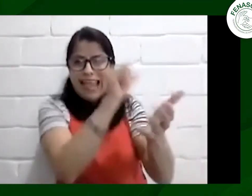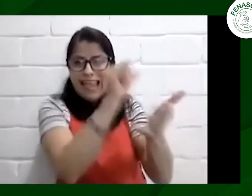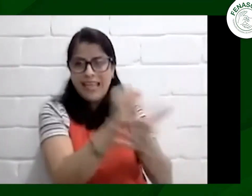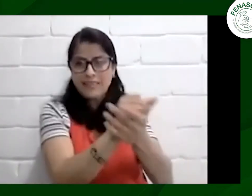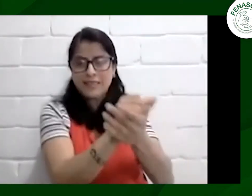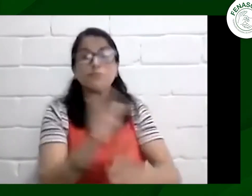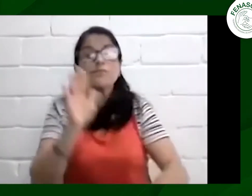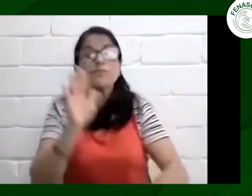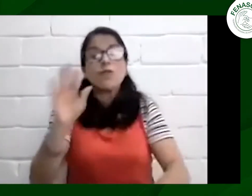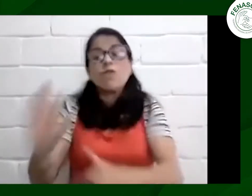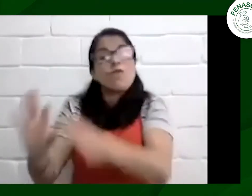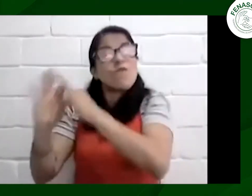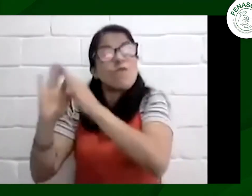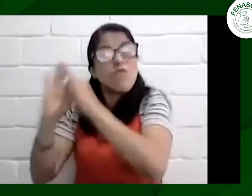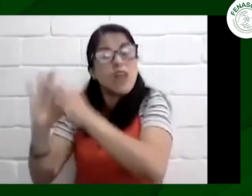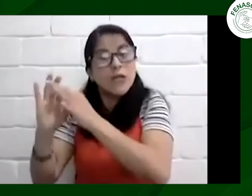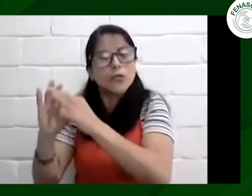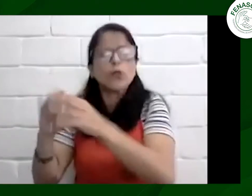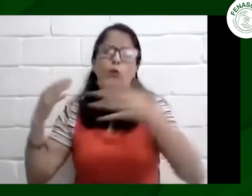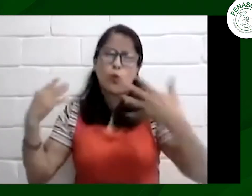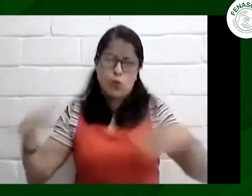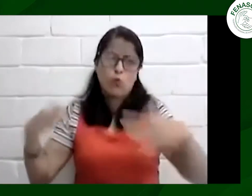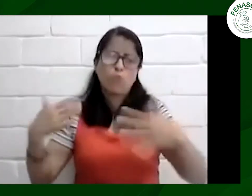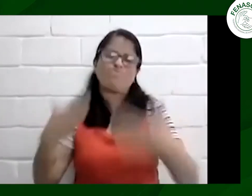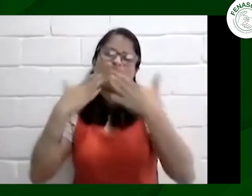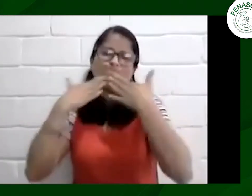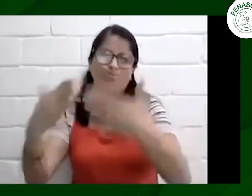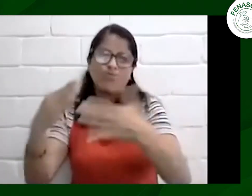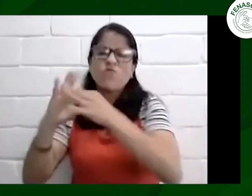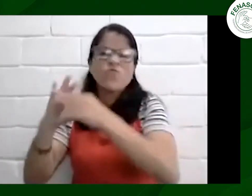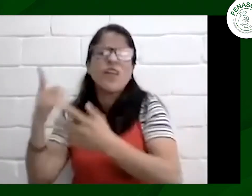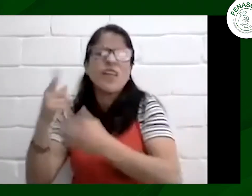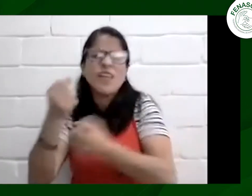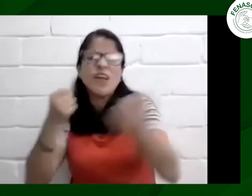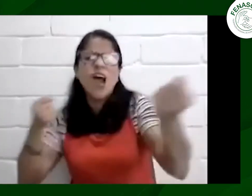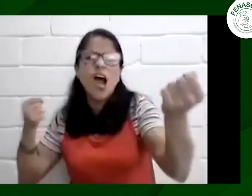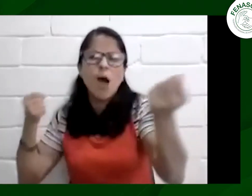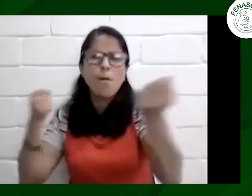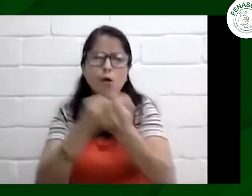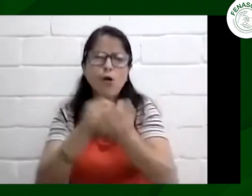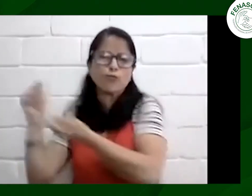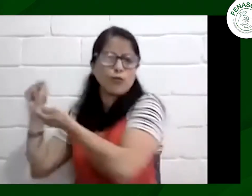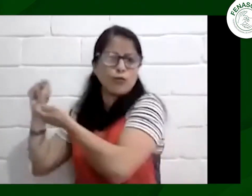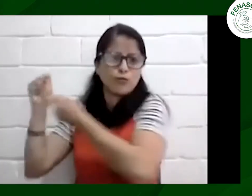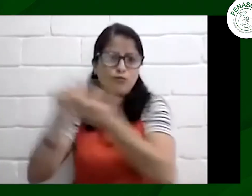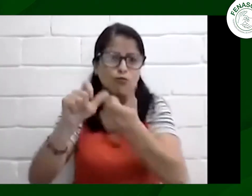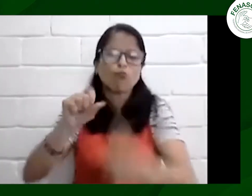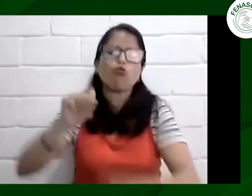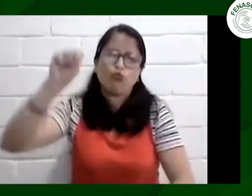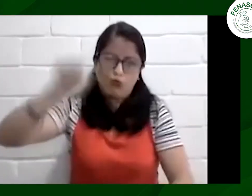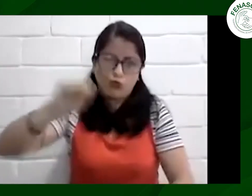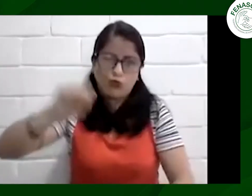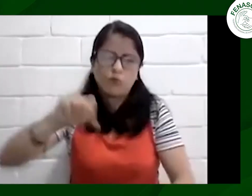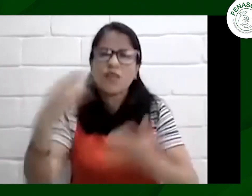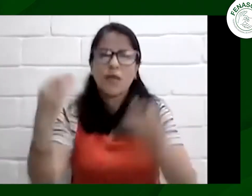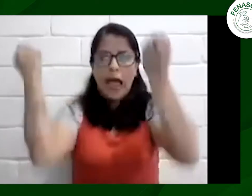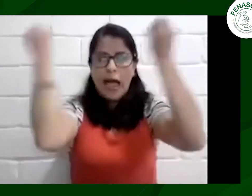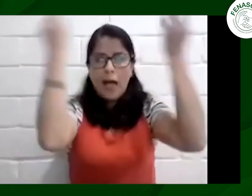recursos estos recursos solamente fueron utilizados por el comité organizador mi persona en compañía de héctor pero también le